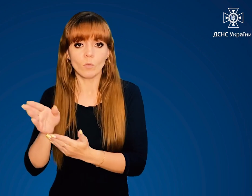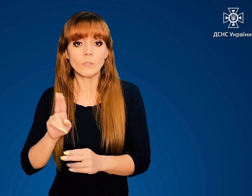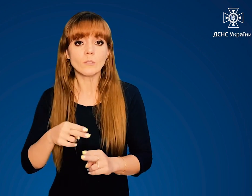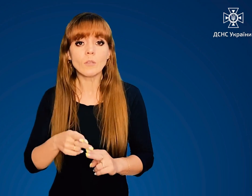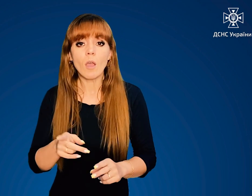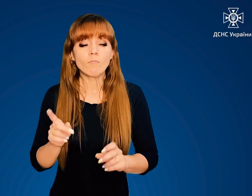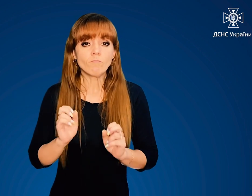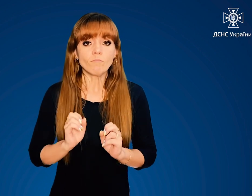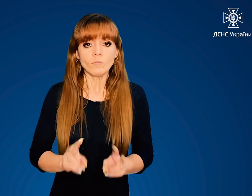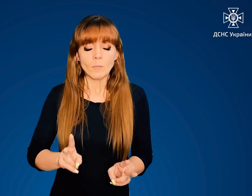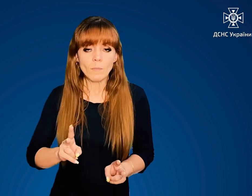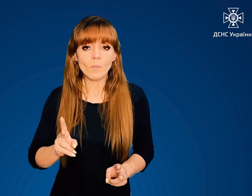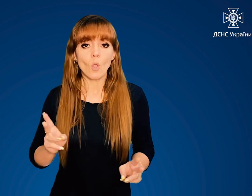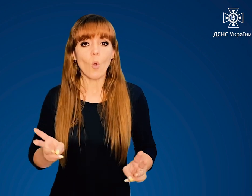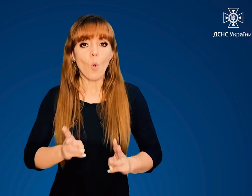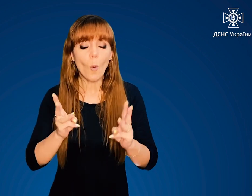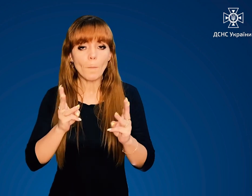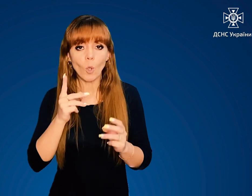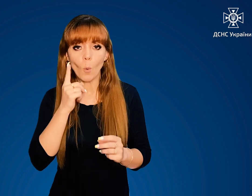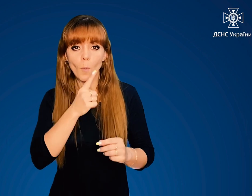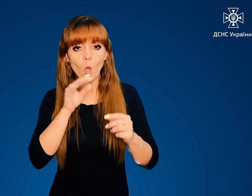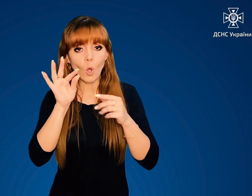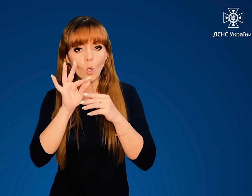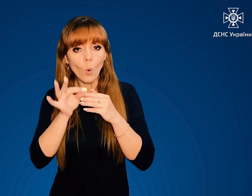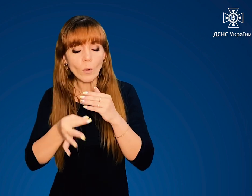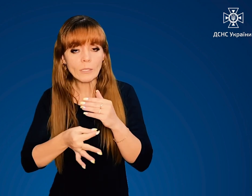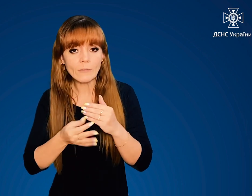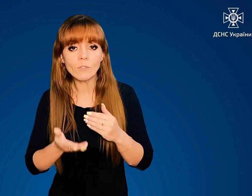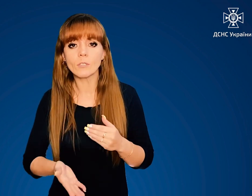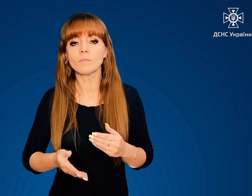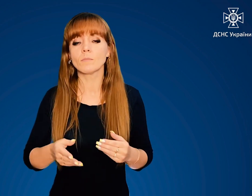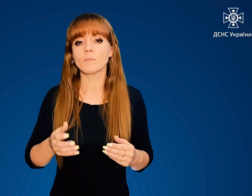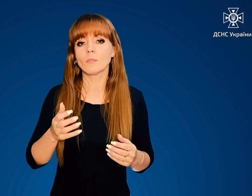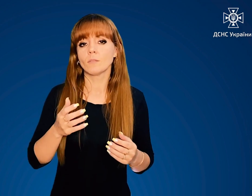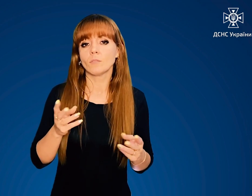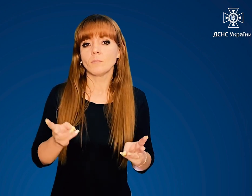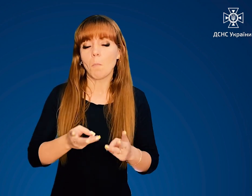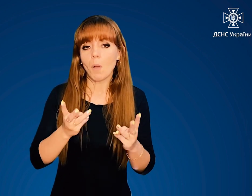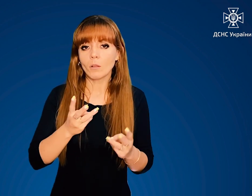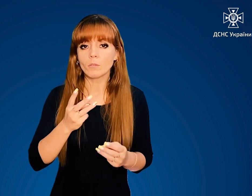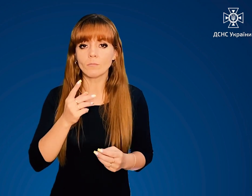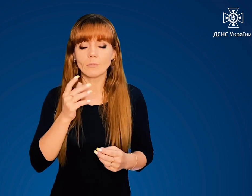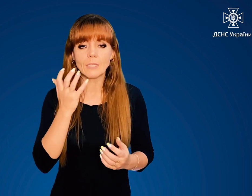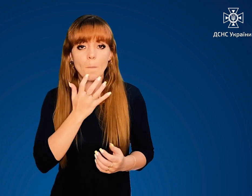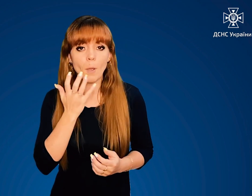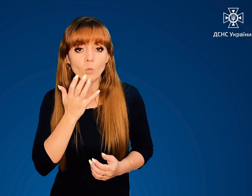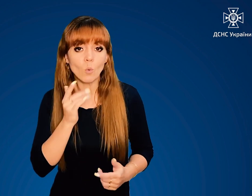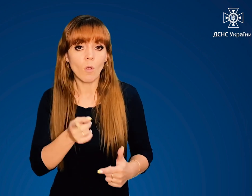Це загрожує опіком рогівки, спалаховою сліпотою та опіком очей.